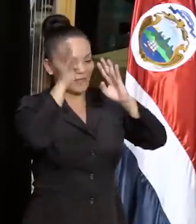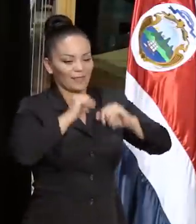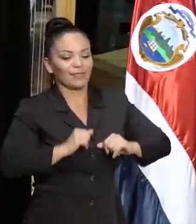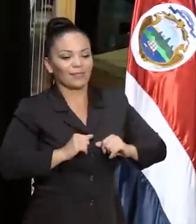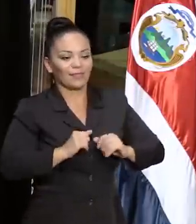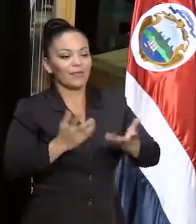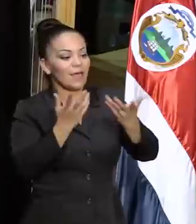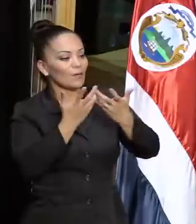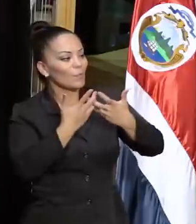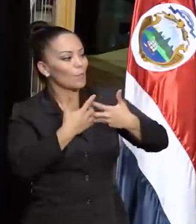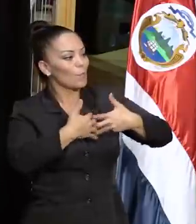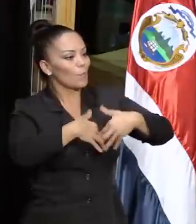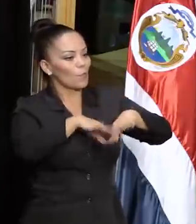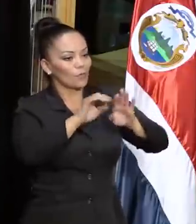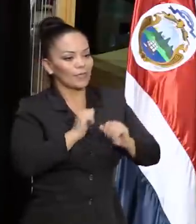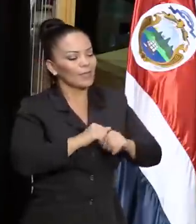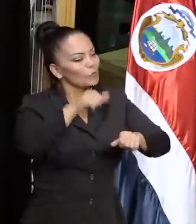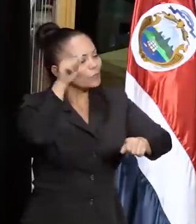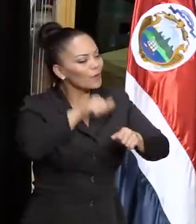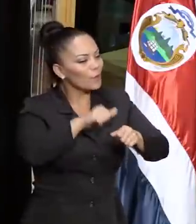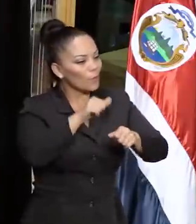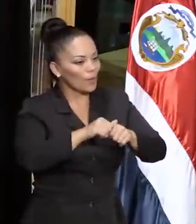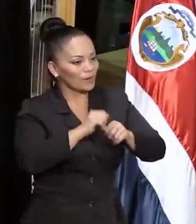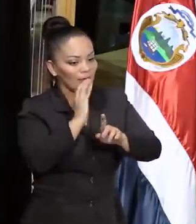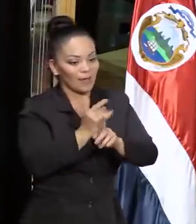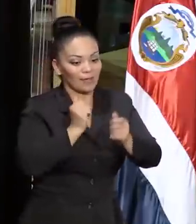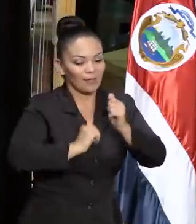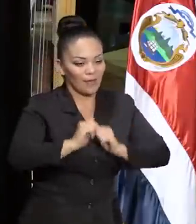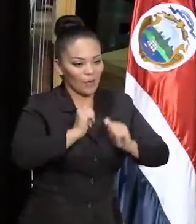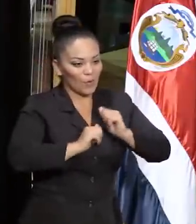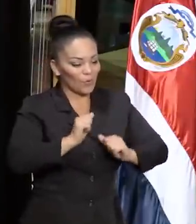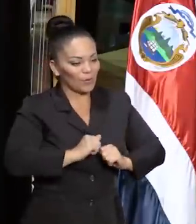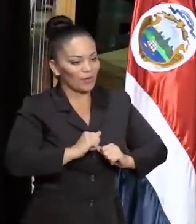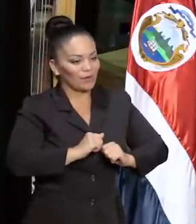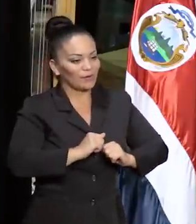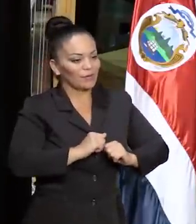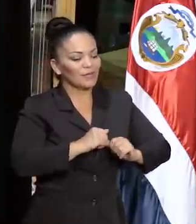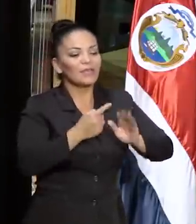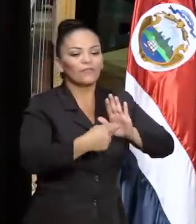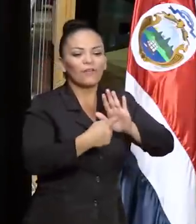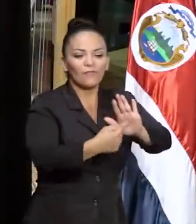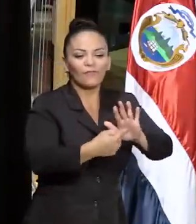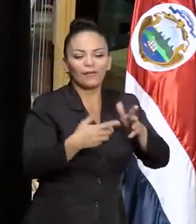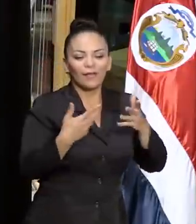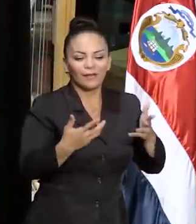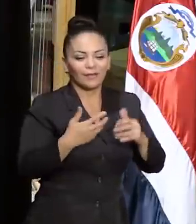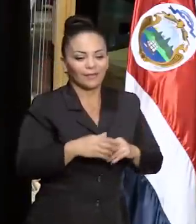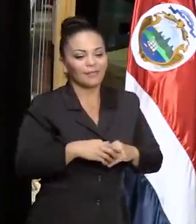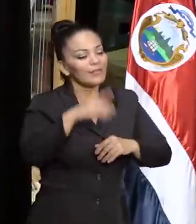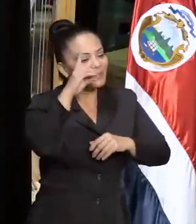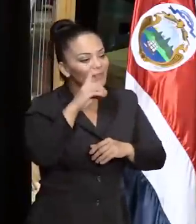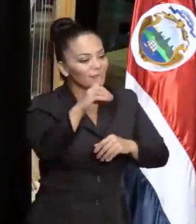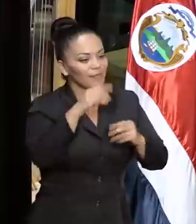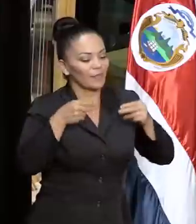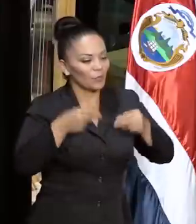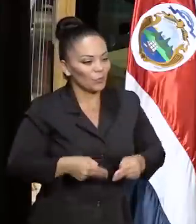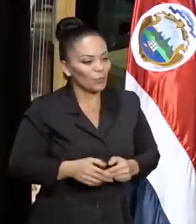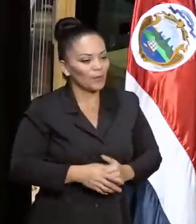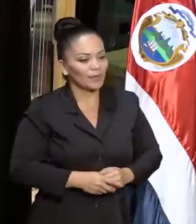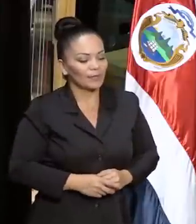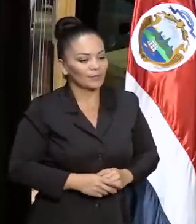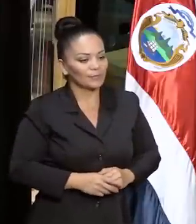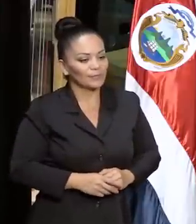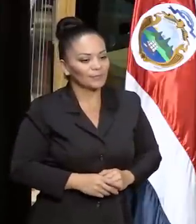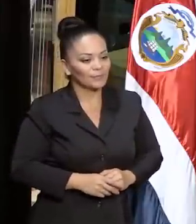armonía que nos recuerdan en cada obra y que reflejan la dignidad humana.